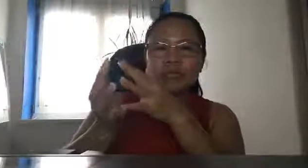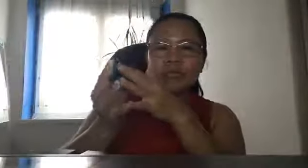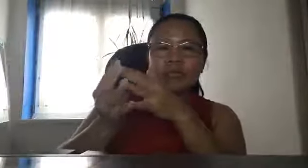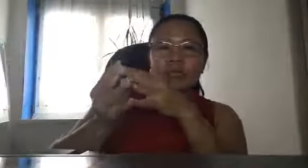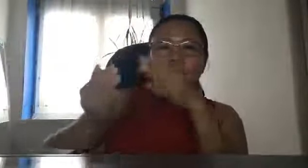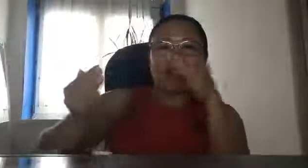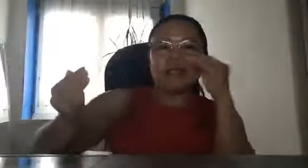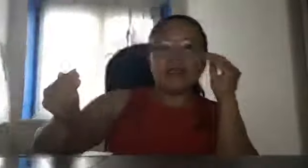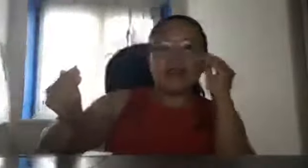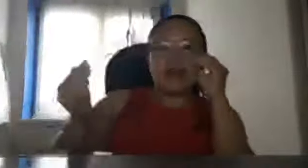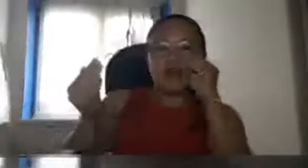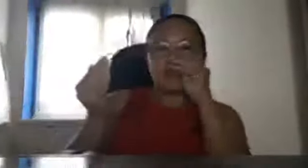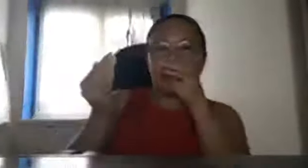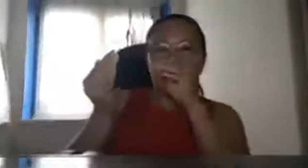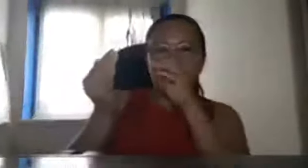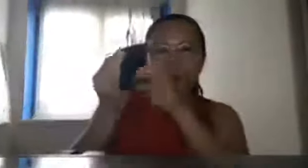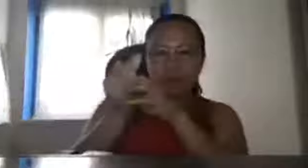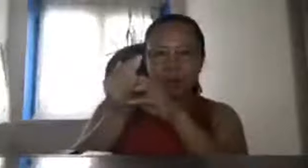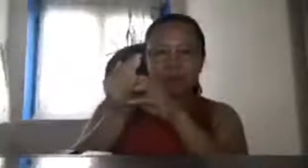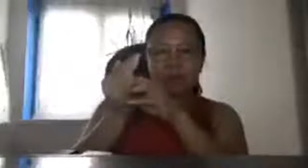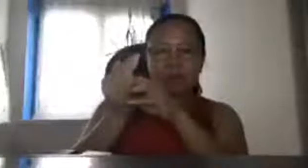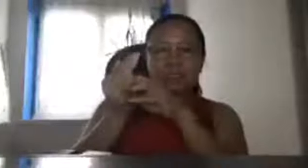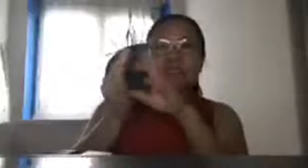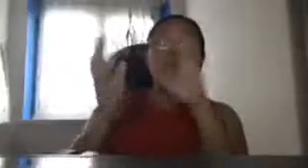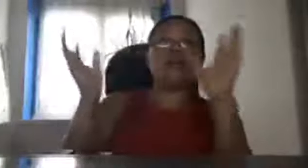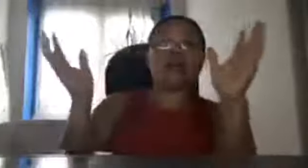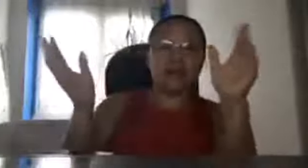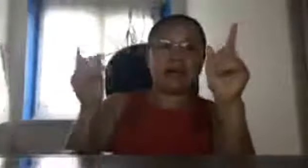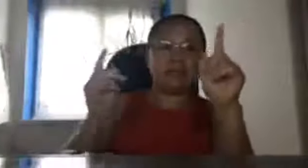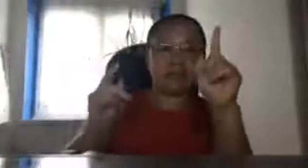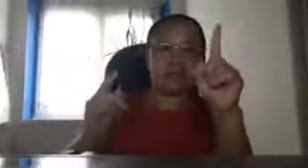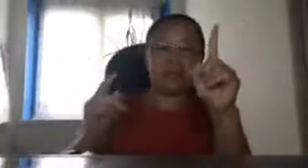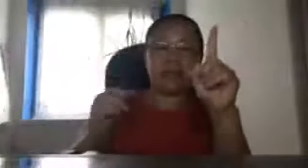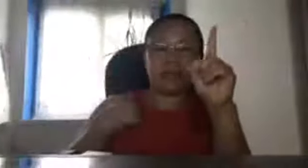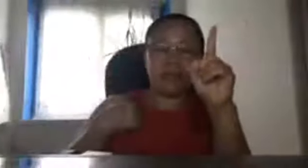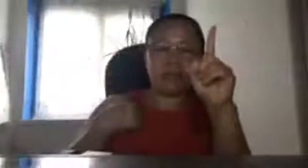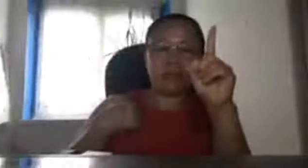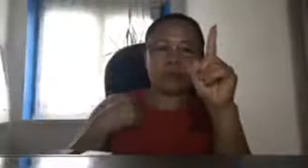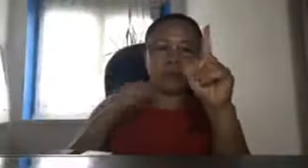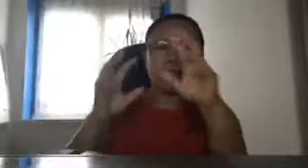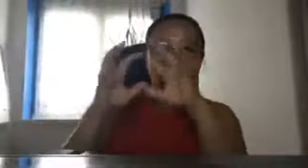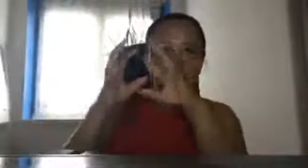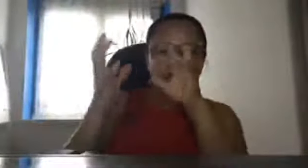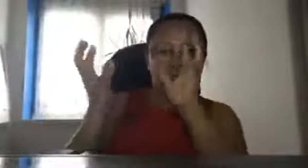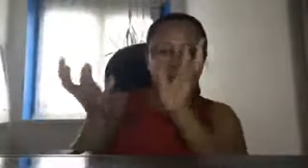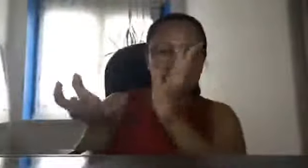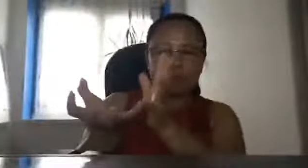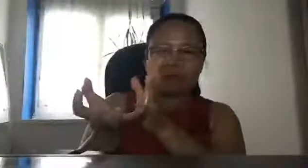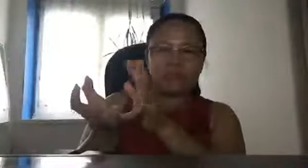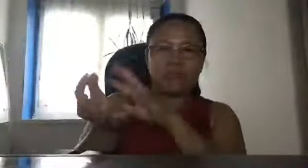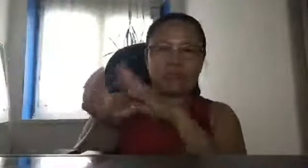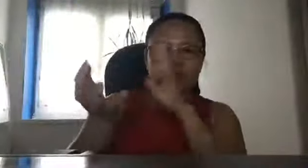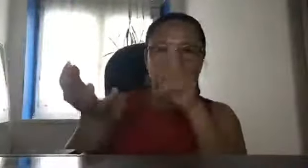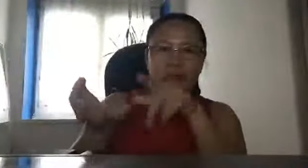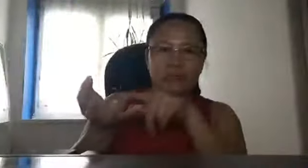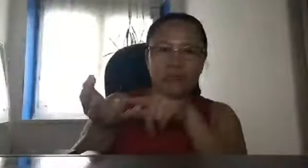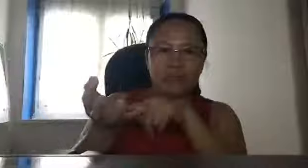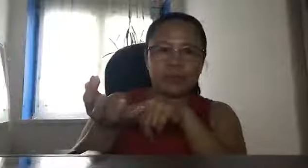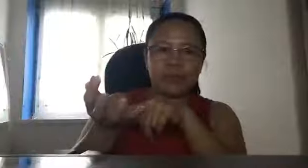na some groups hindi po lahat take note some groups of this DSWD